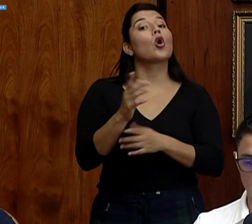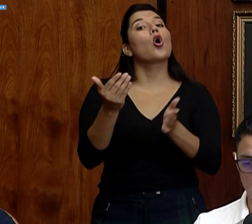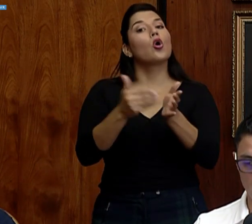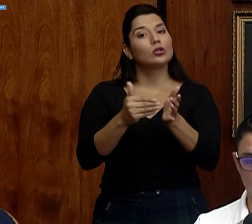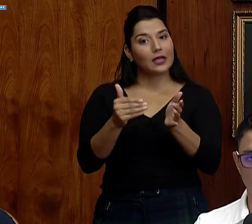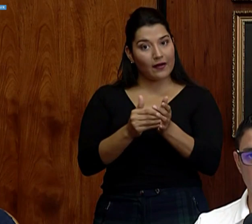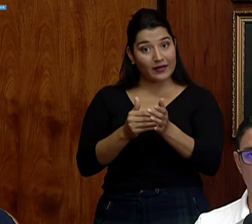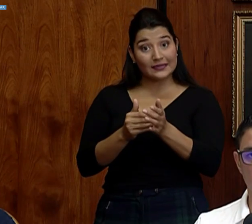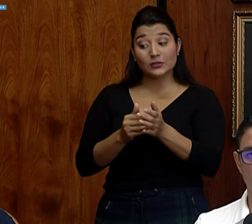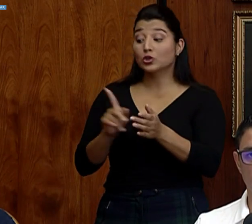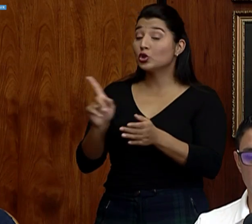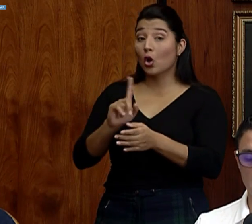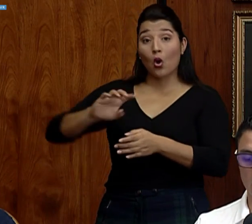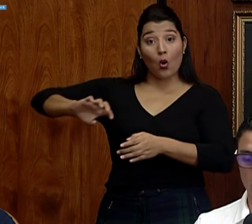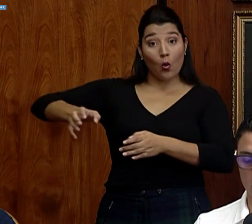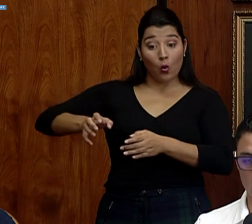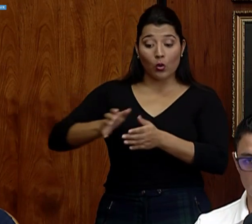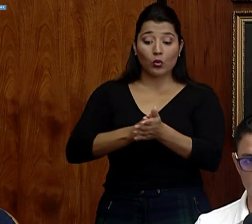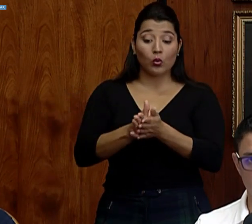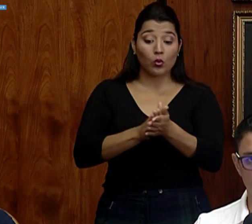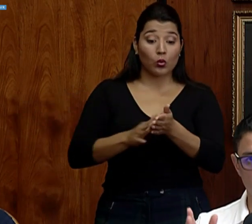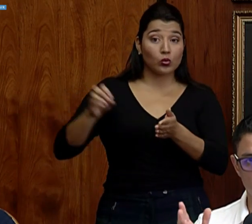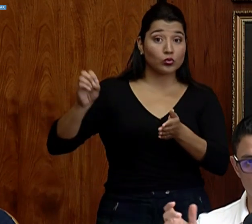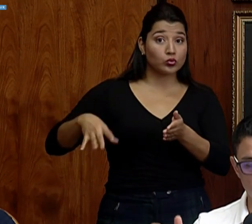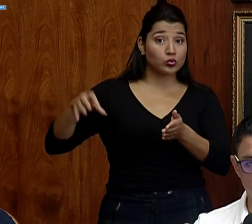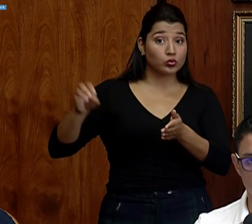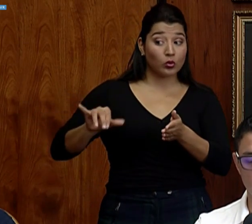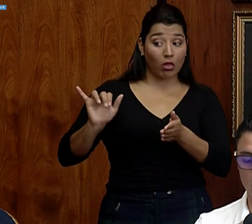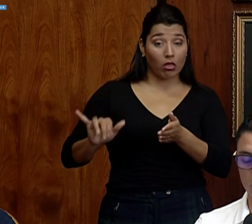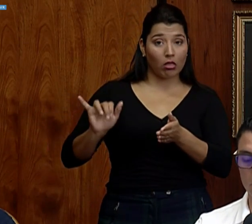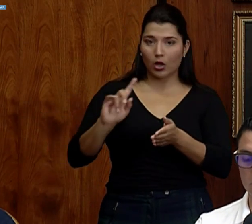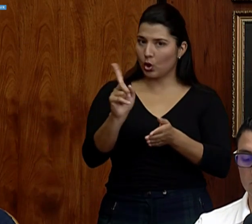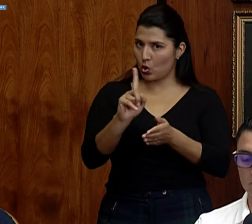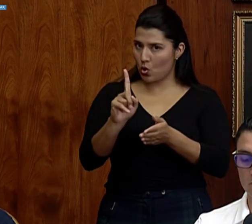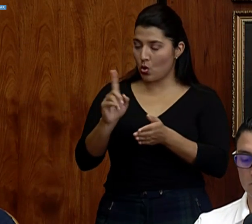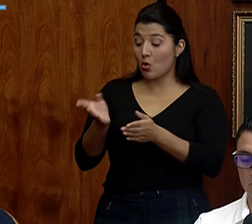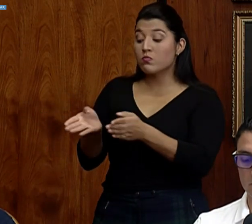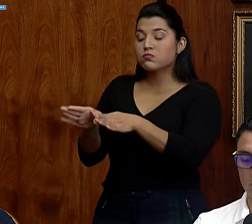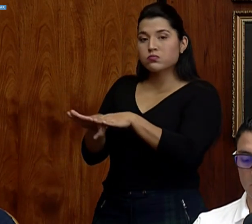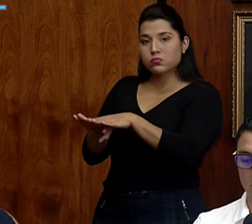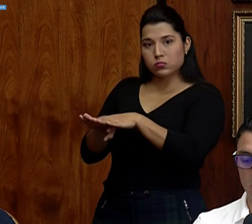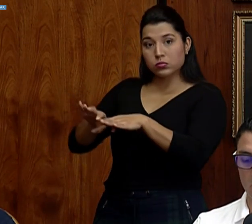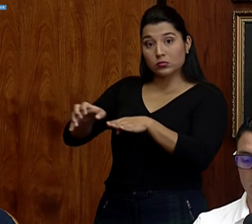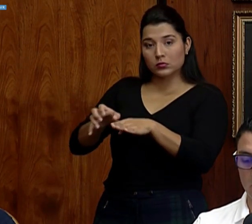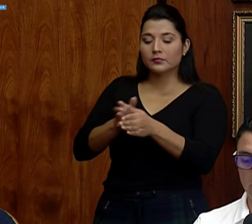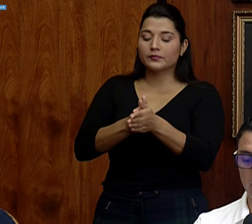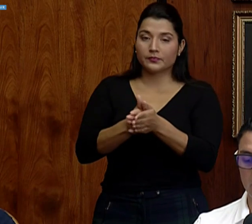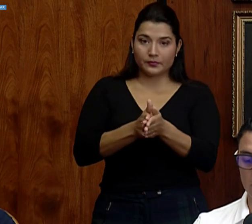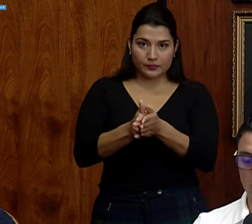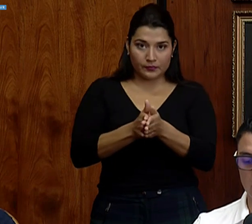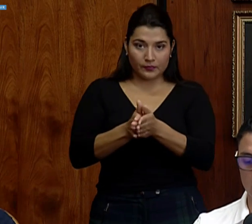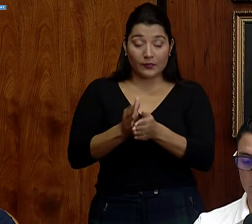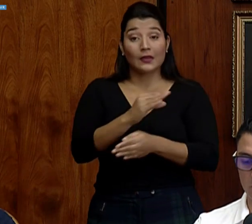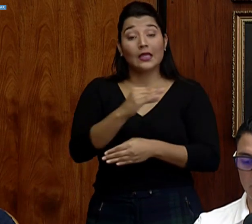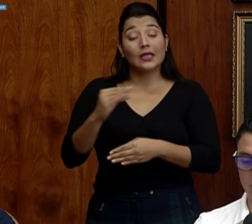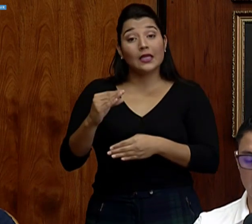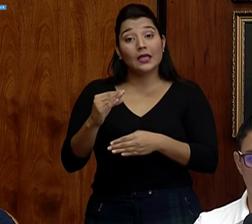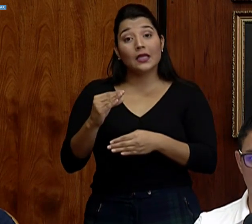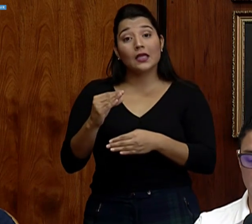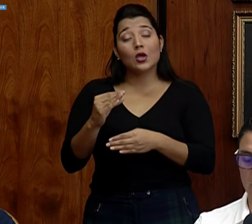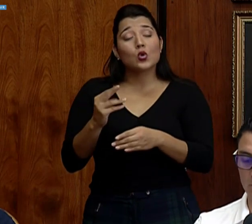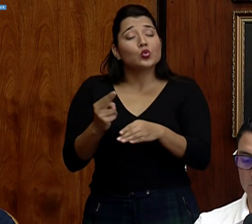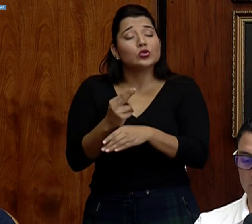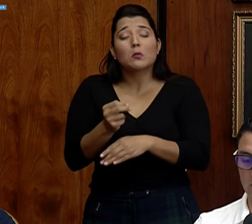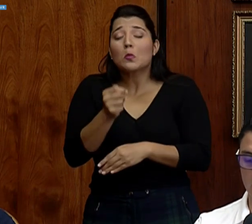agua, el tubo abierto todo el rato, cuando nos estamos enjamorando cerramos el tubo, y que usemos la